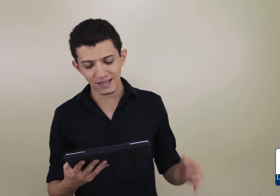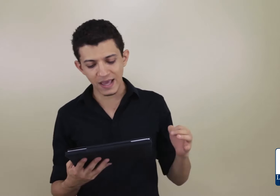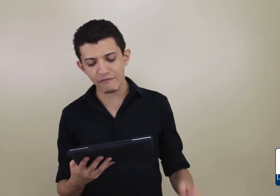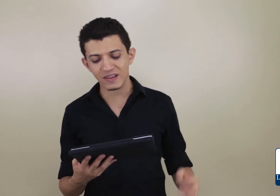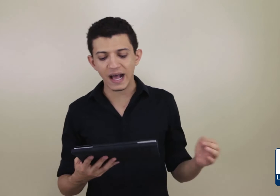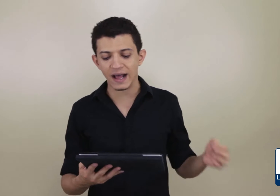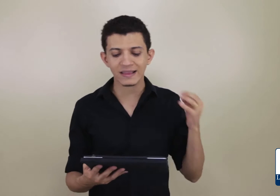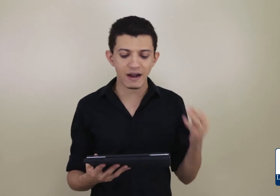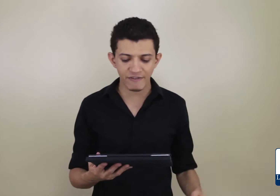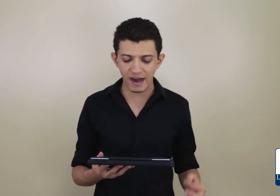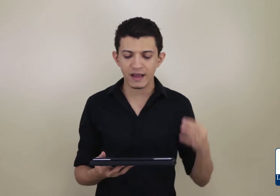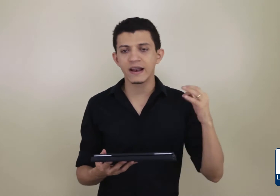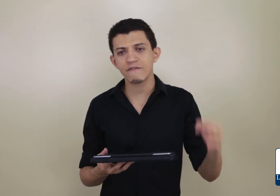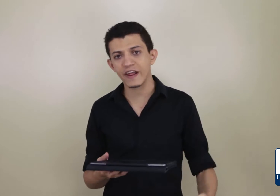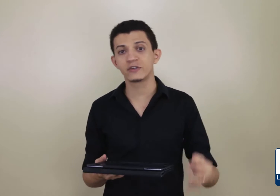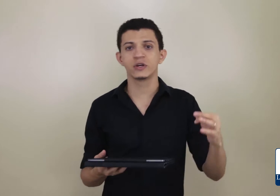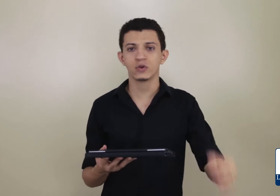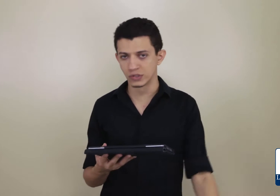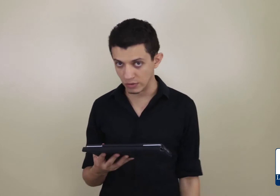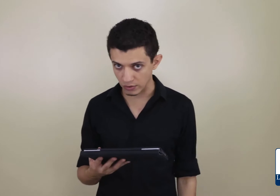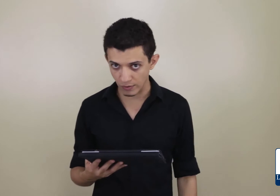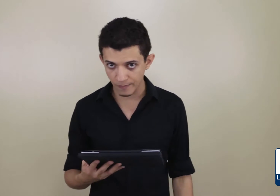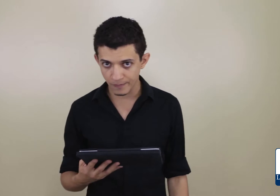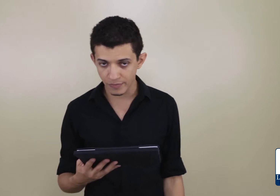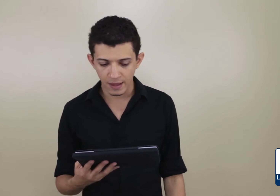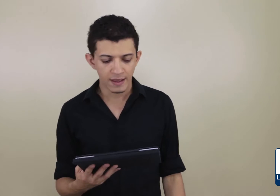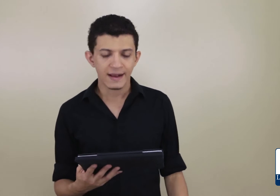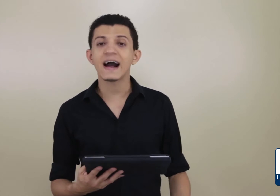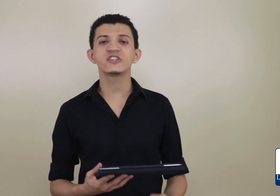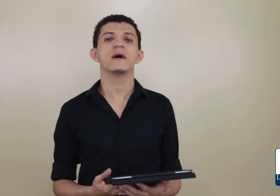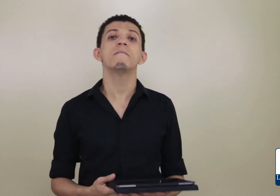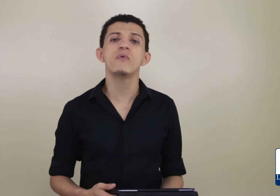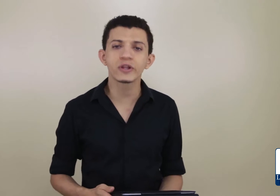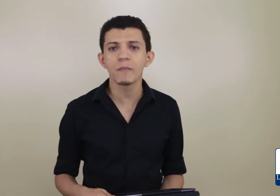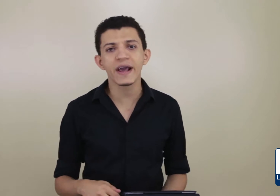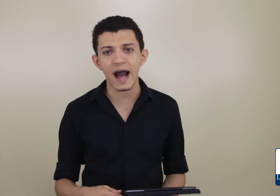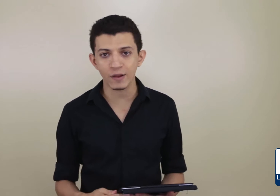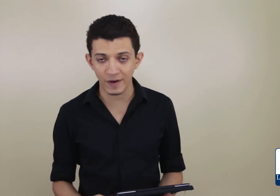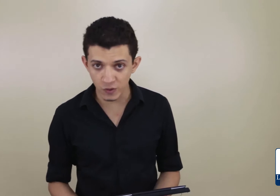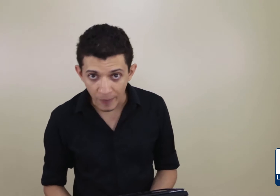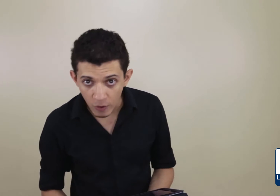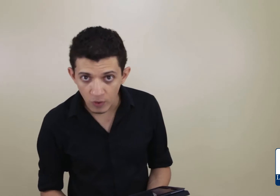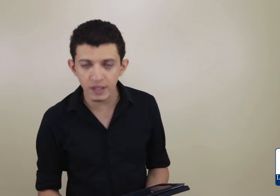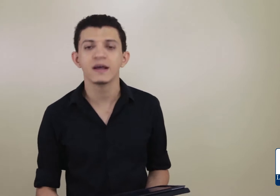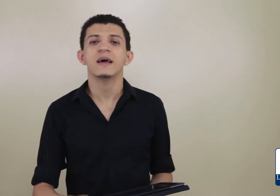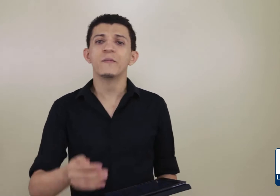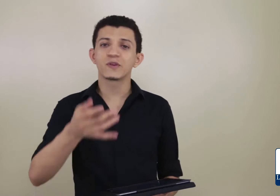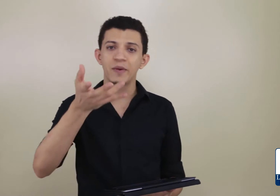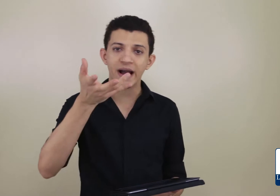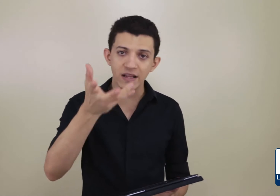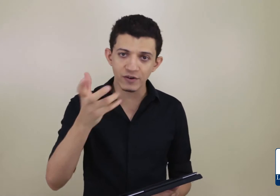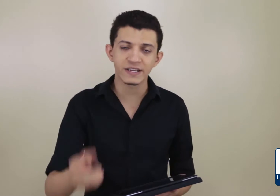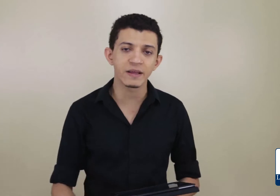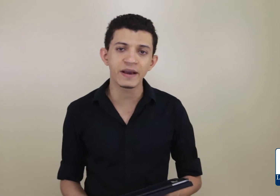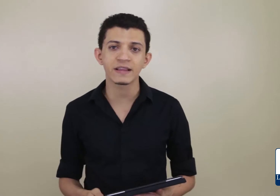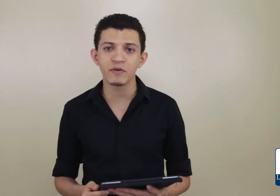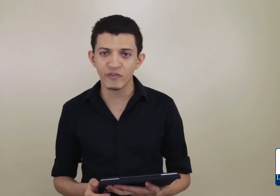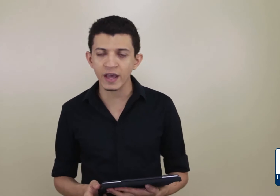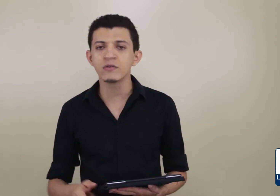e evitar travar na frente do surdo. Kátia, muito obrigado pela sua pergunta, muito obrigado a você também que está me vendo,